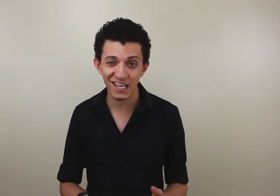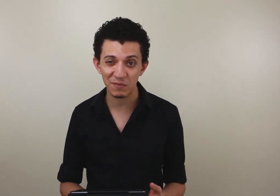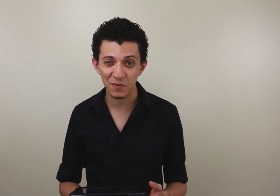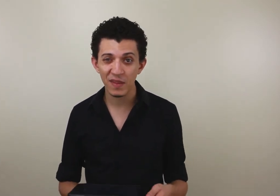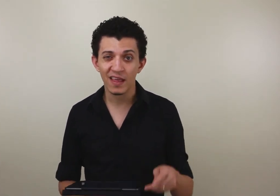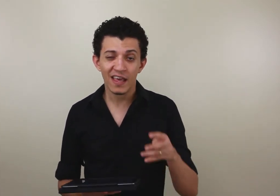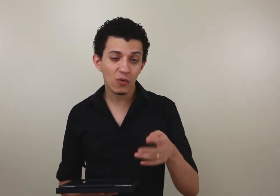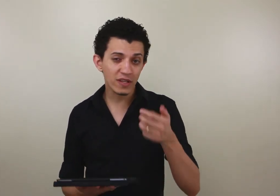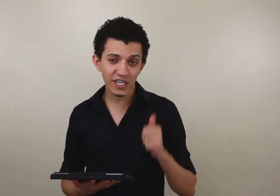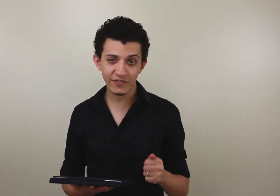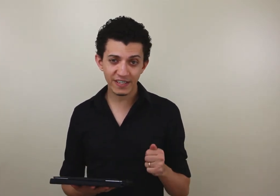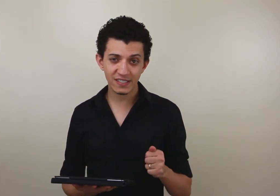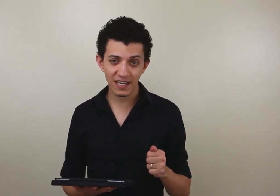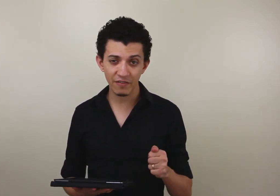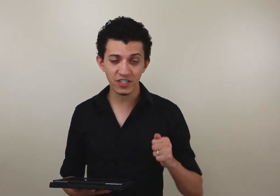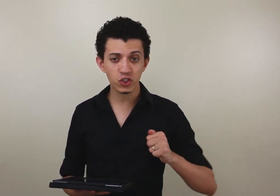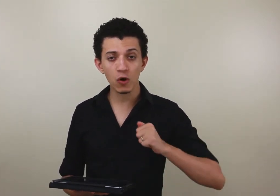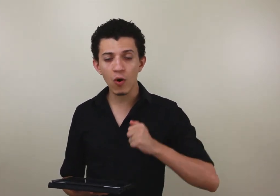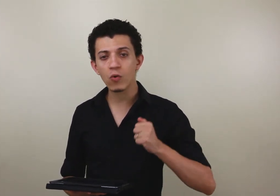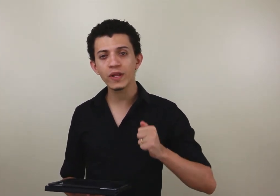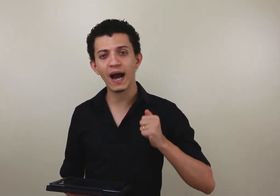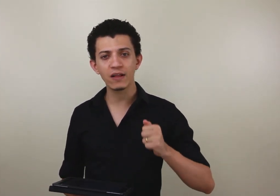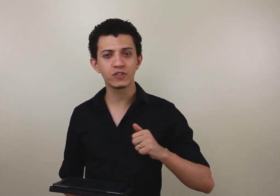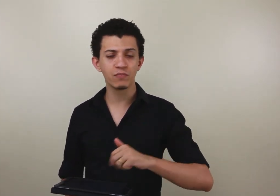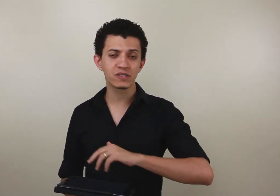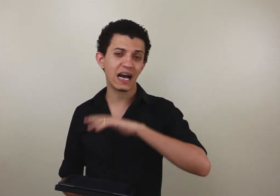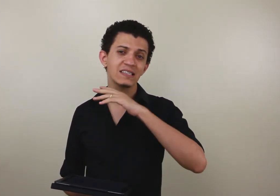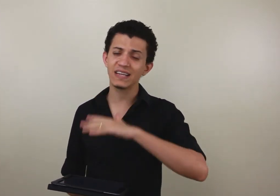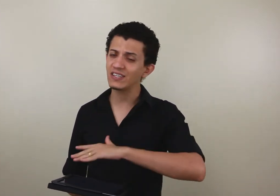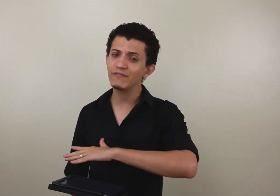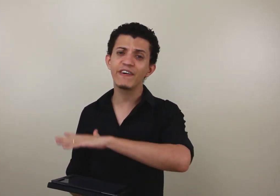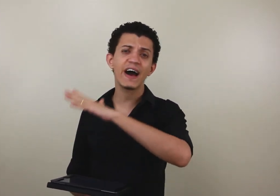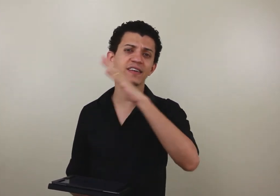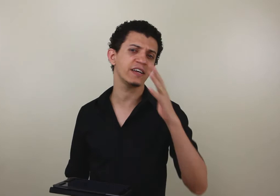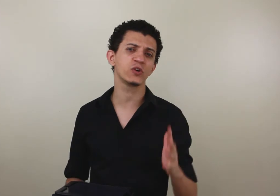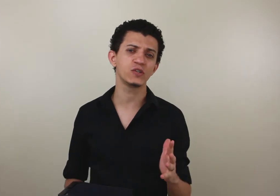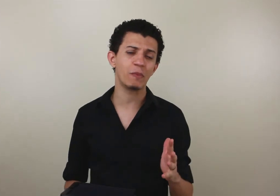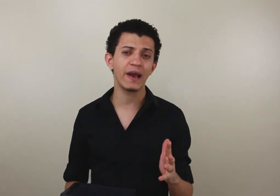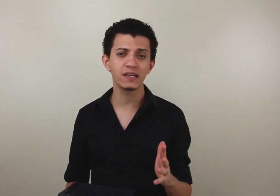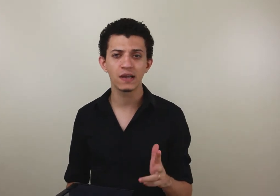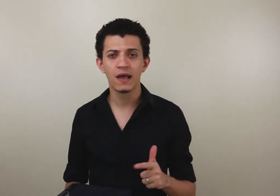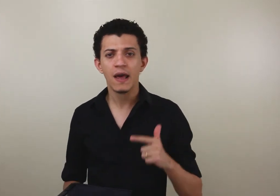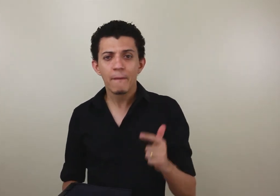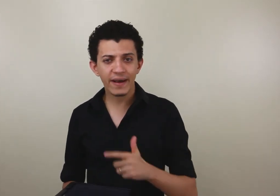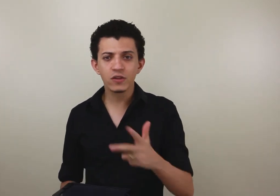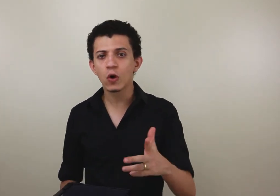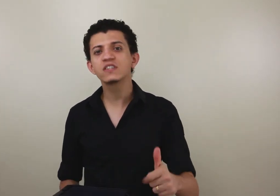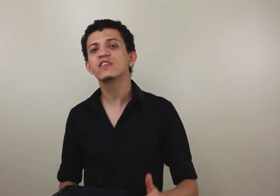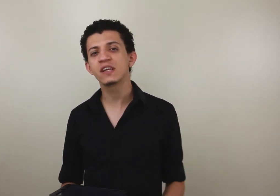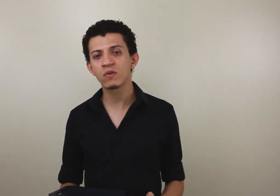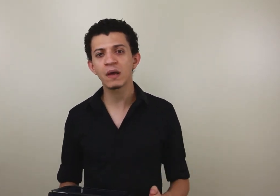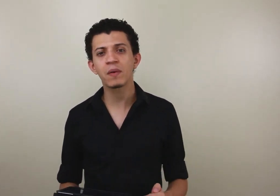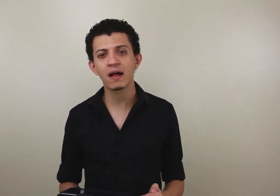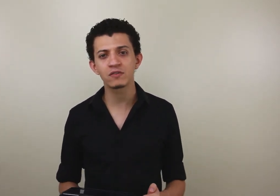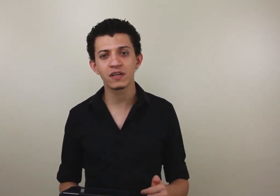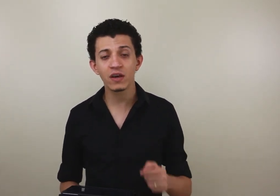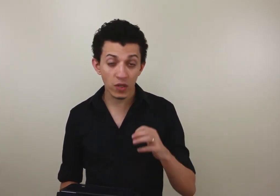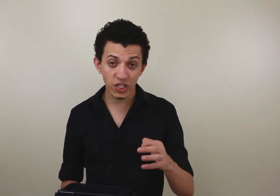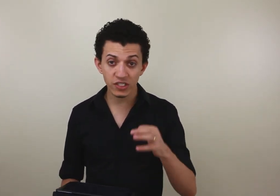exemplo. E quando a gente fez esse livro, a gente tomou o cuidado de buscar sinais de várias regiões do país para que todos fossem contemplados. E quando a gente